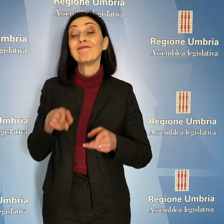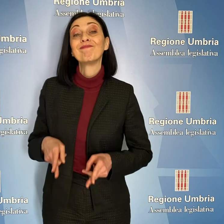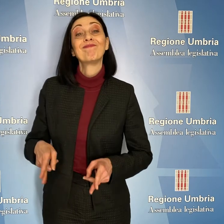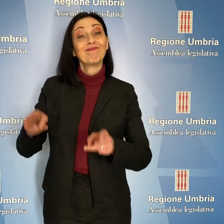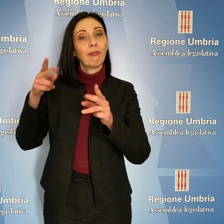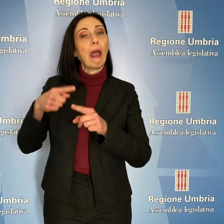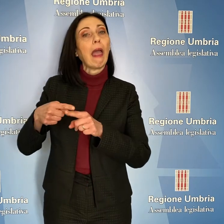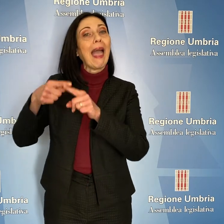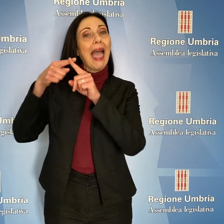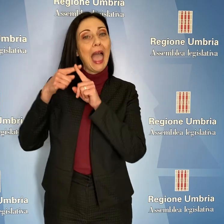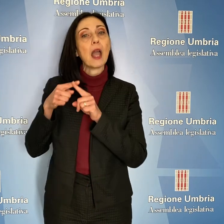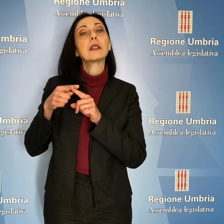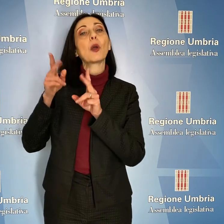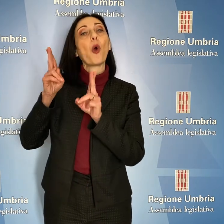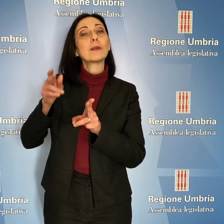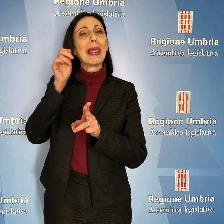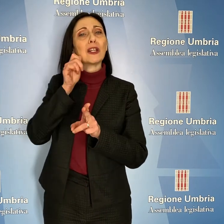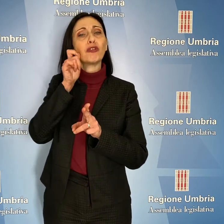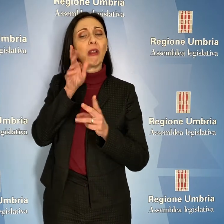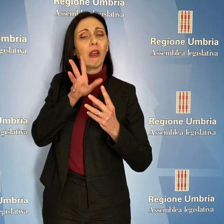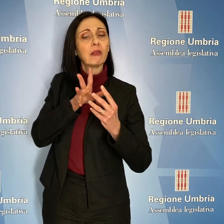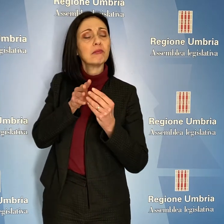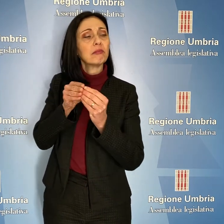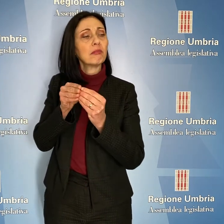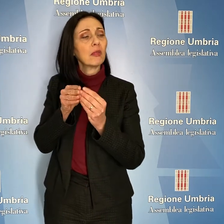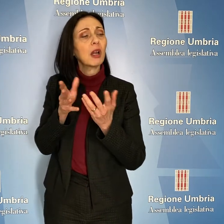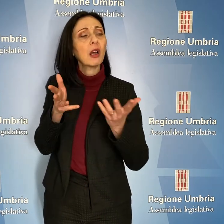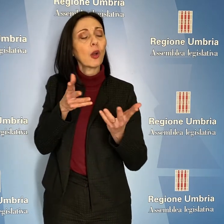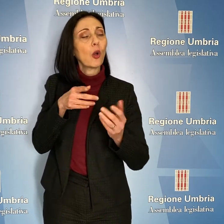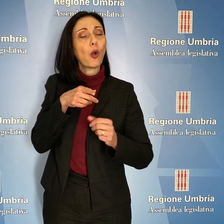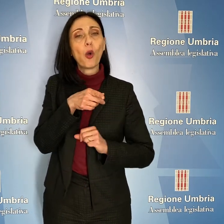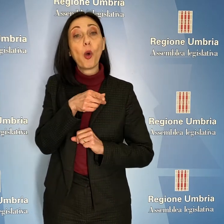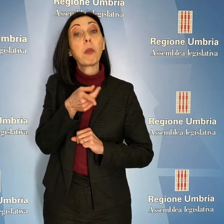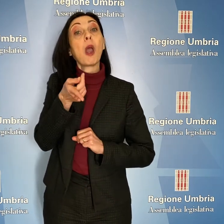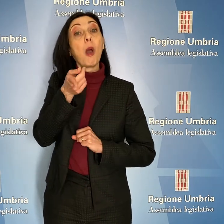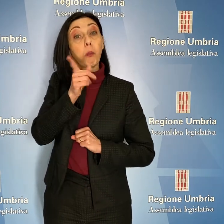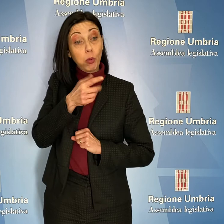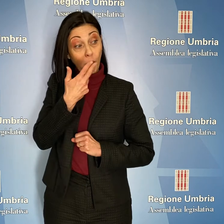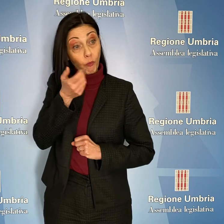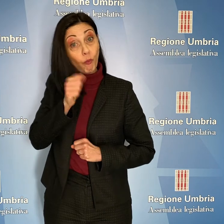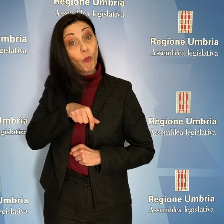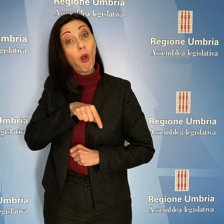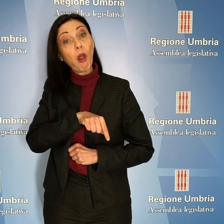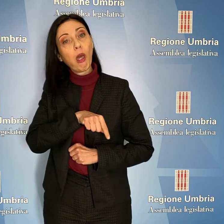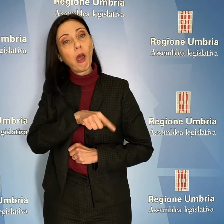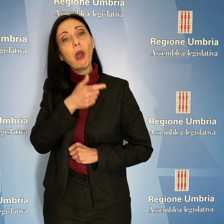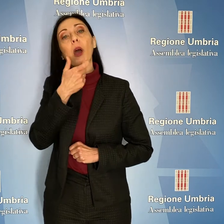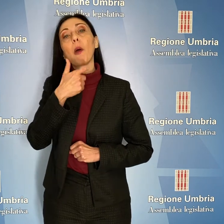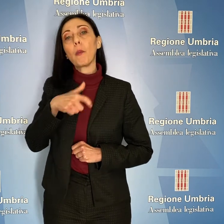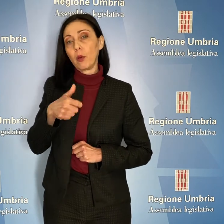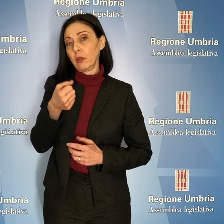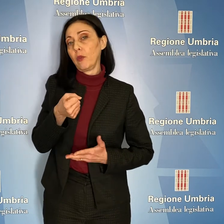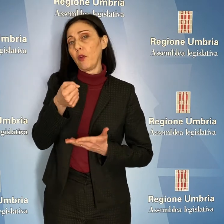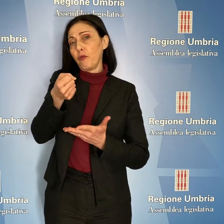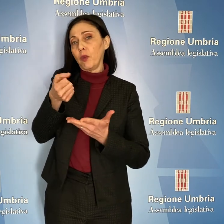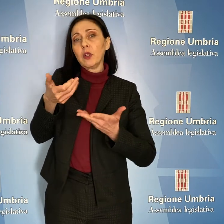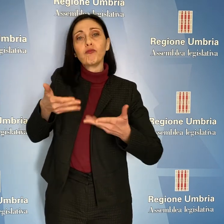recuperare la struttura dell'ex ospedale di Città di Castello e soprattutto se intenda ancora farlo visto che i fondi